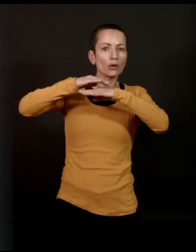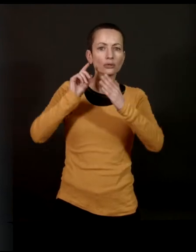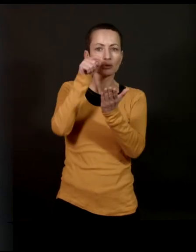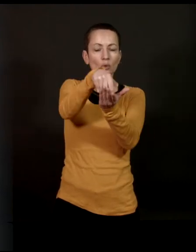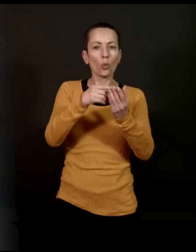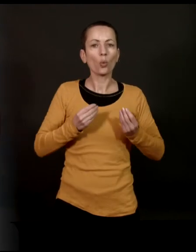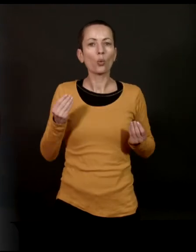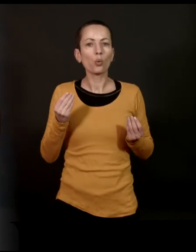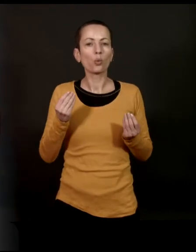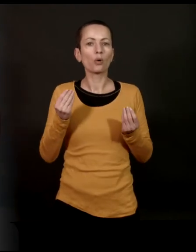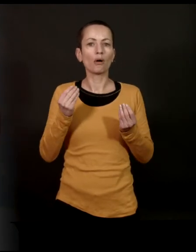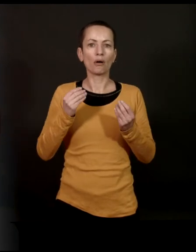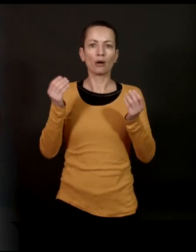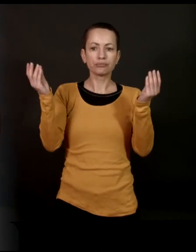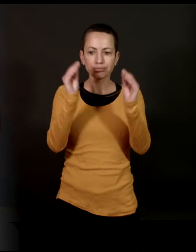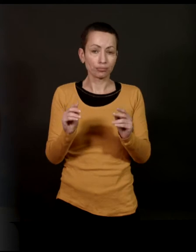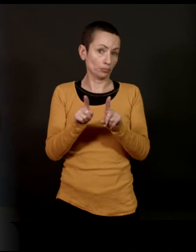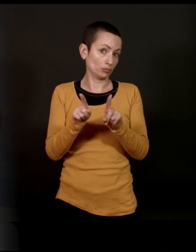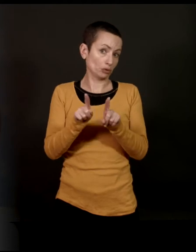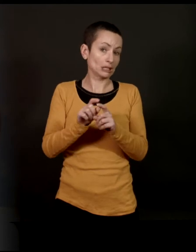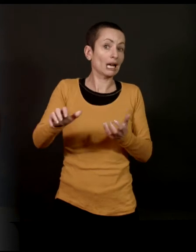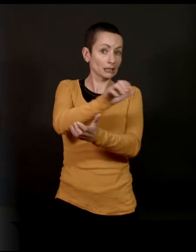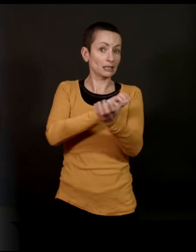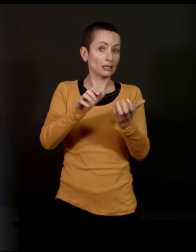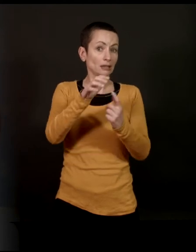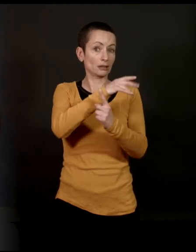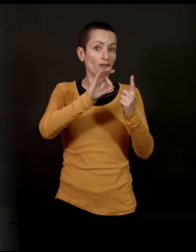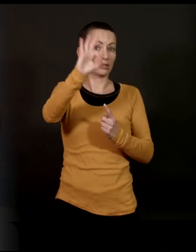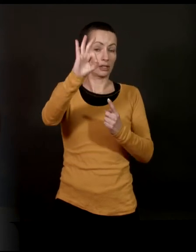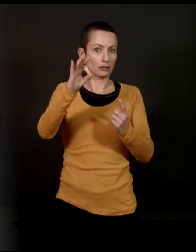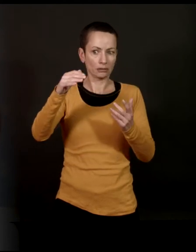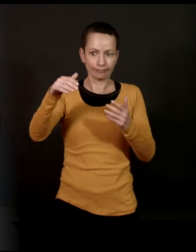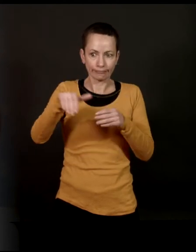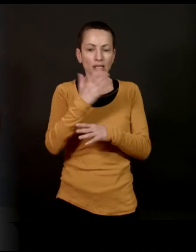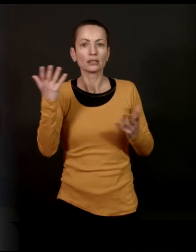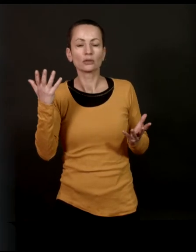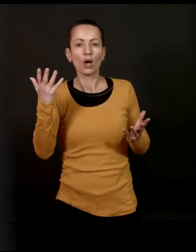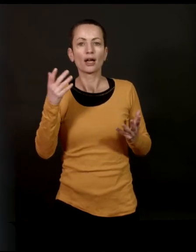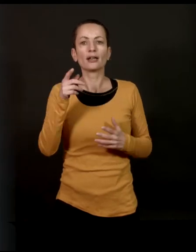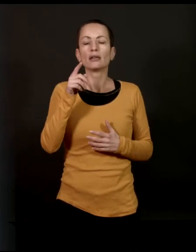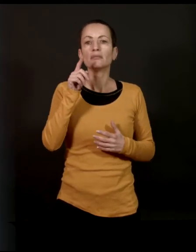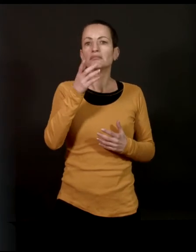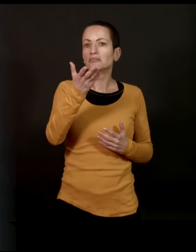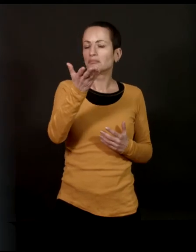lieux et aussi des crises qui ont frappé la société française, en l'occurrence. Est-ce que vous